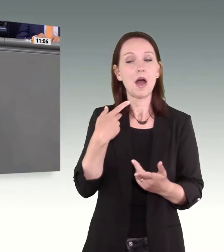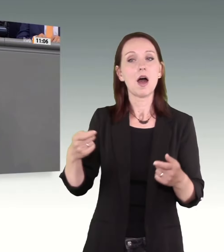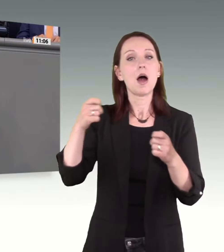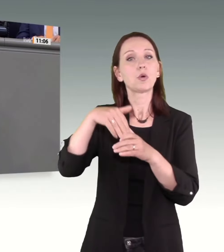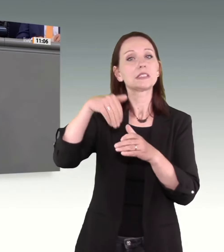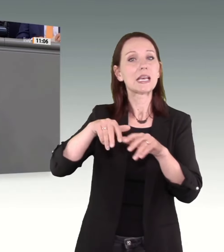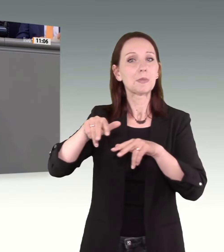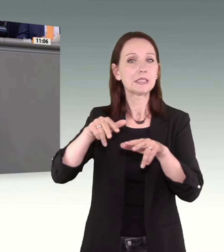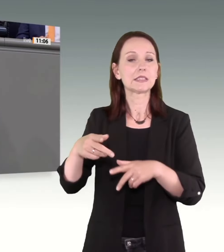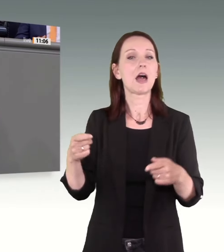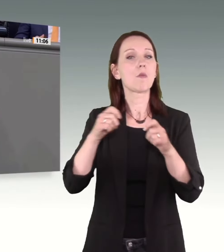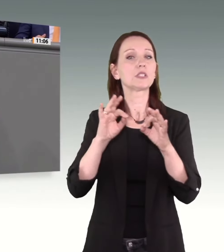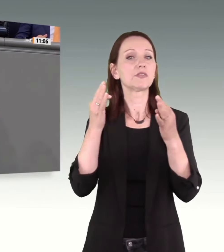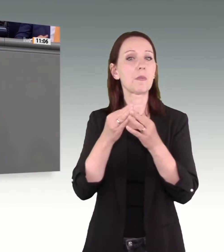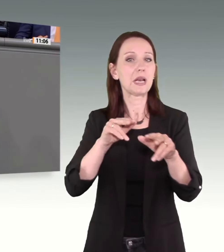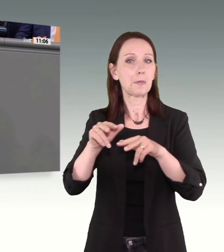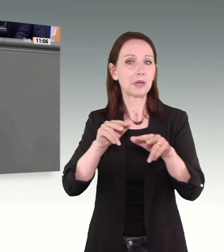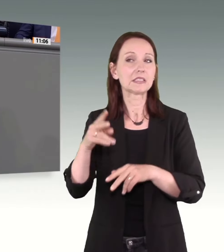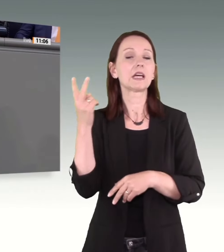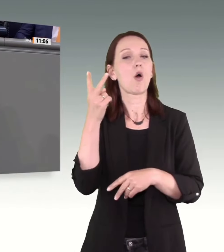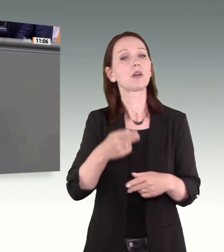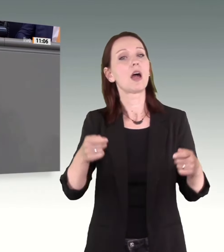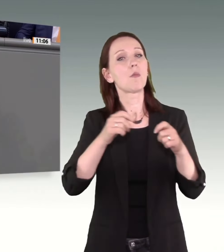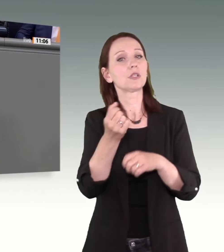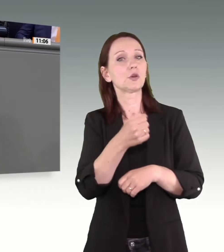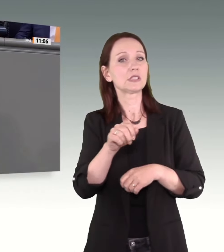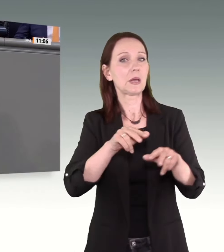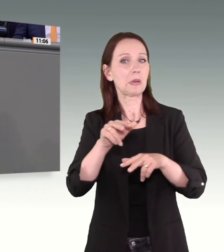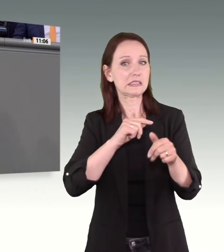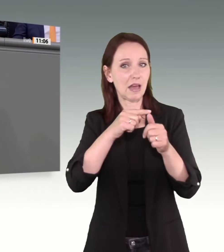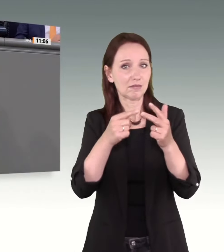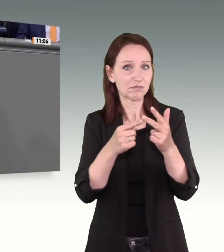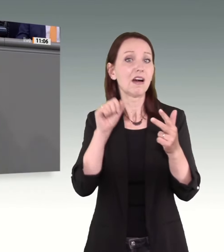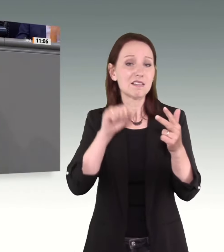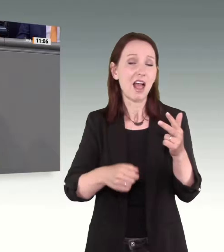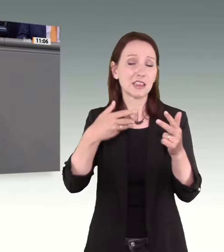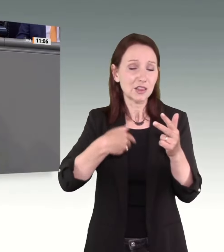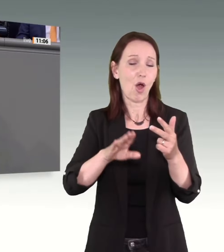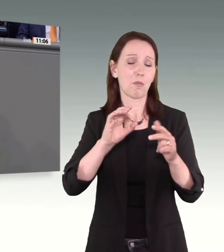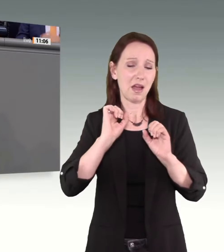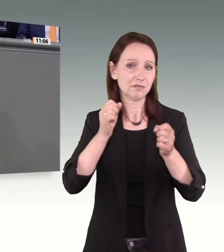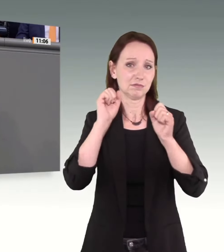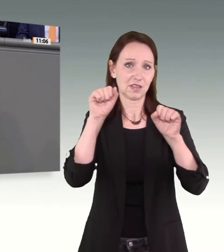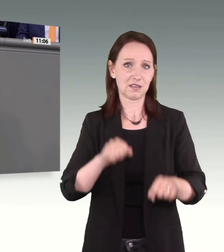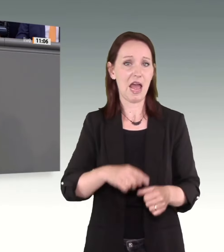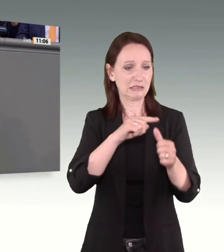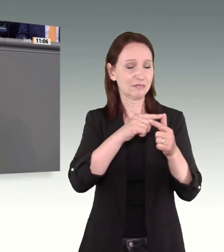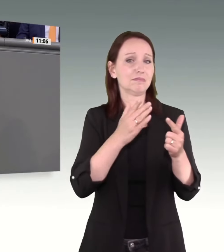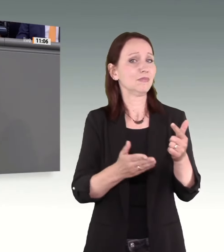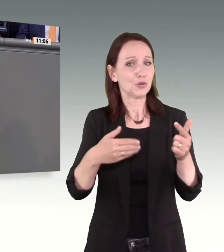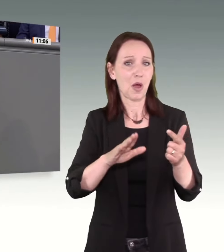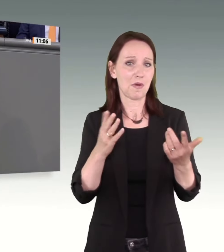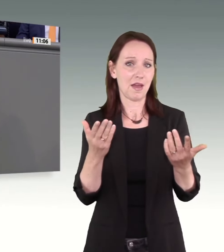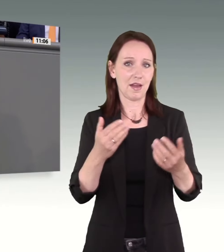Bundesfamilienministerin oder auch als Bundesjustizminister bewegen kann und auch bewegen sollte. Und ich darf Ihnen ein